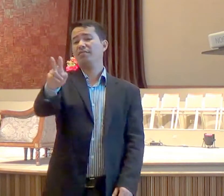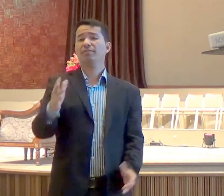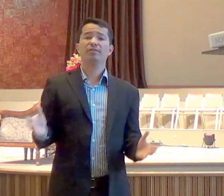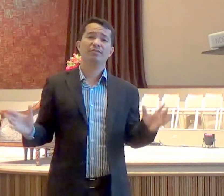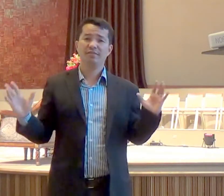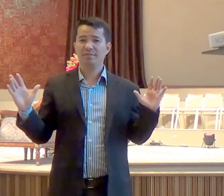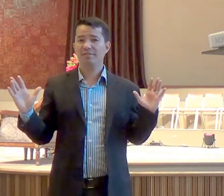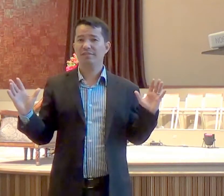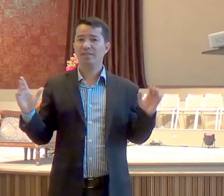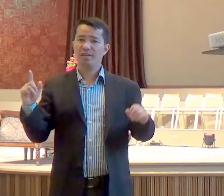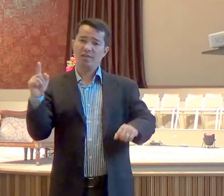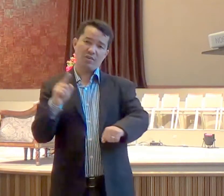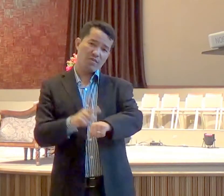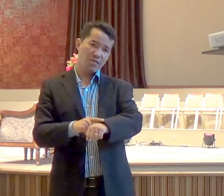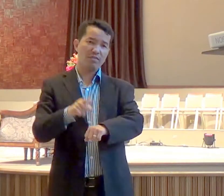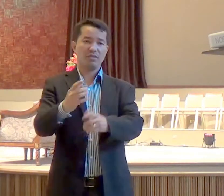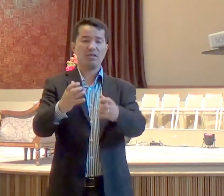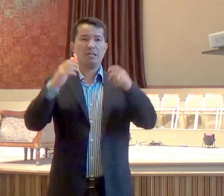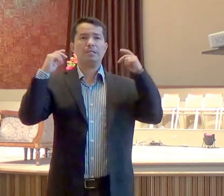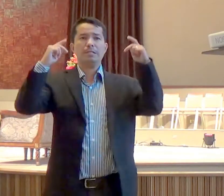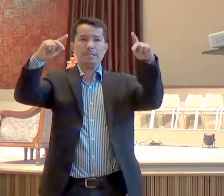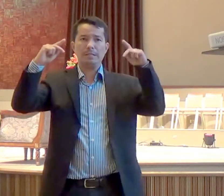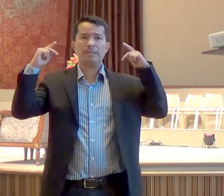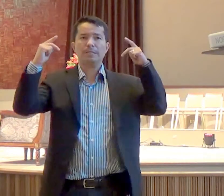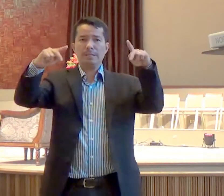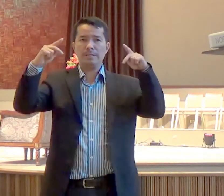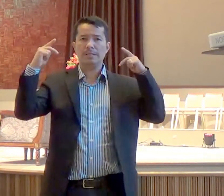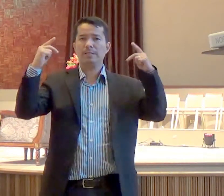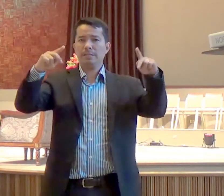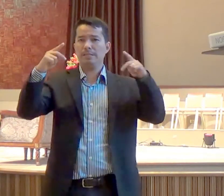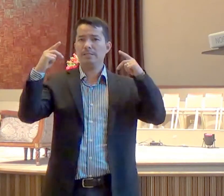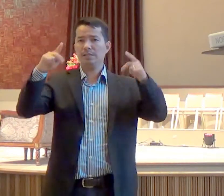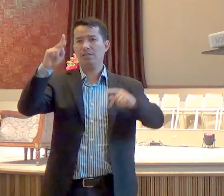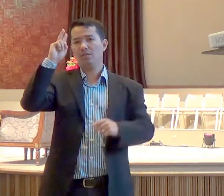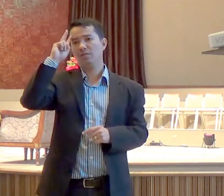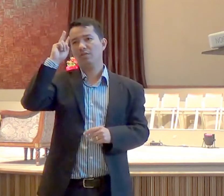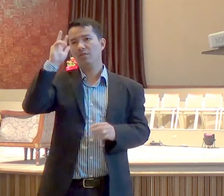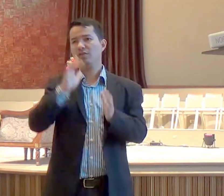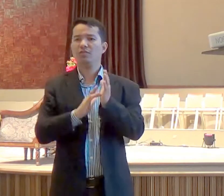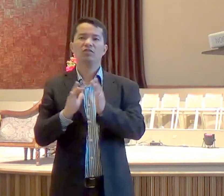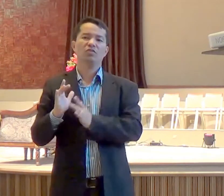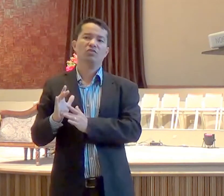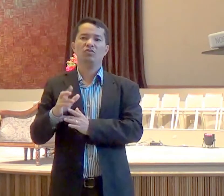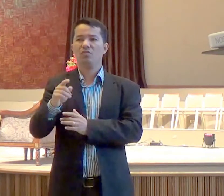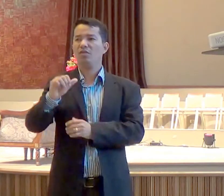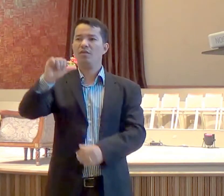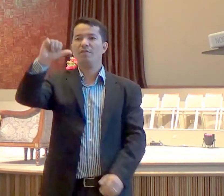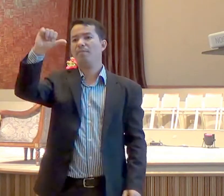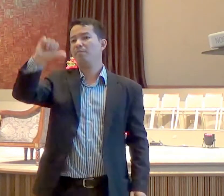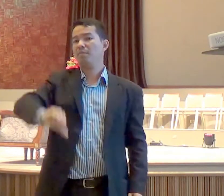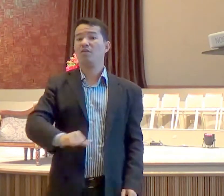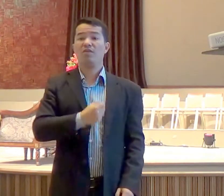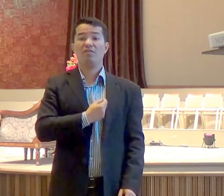e a hora que você tentar pregar o Evangelho, você vai piorar a situação daqueles que já estão perdidos,